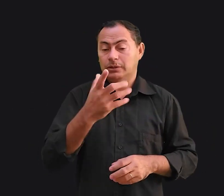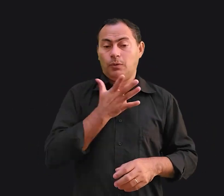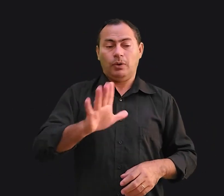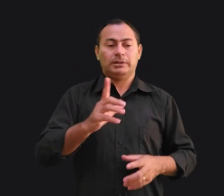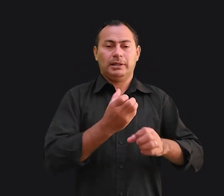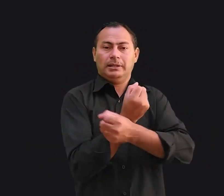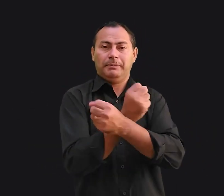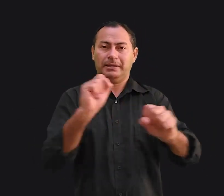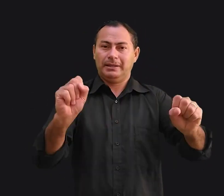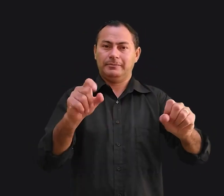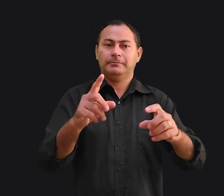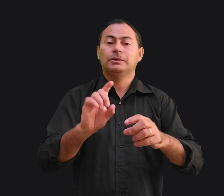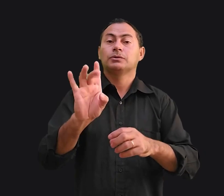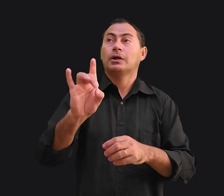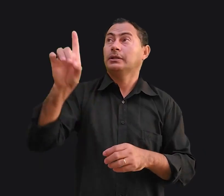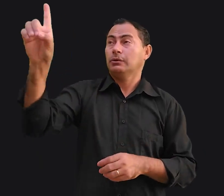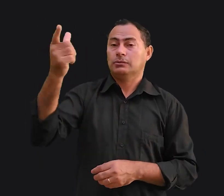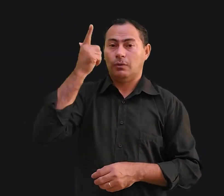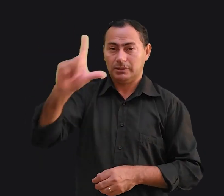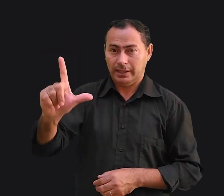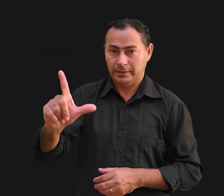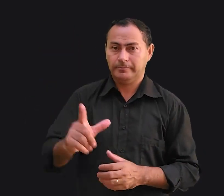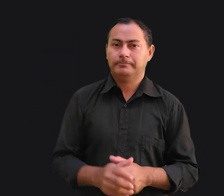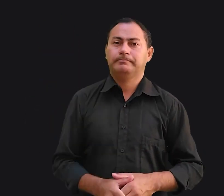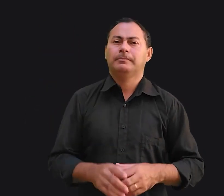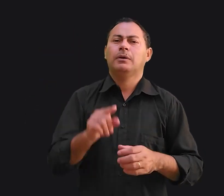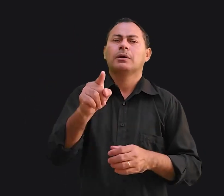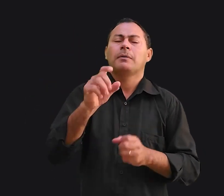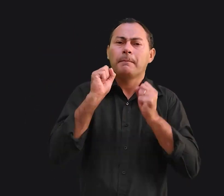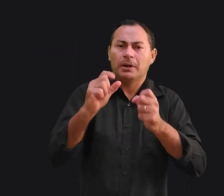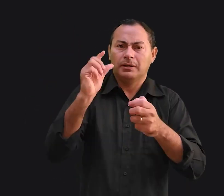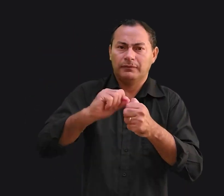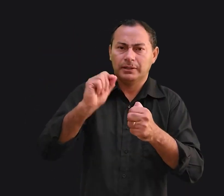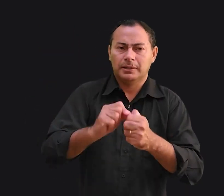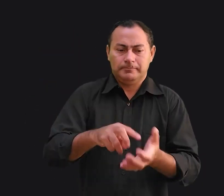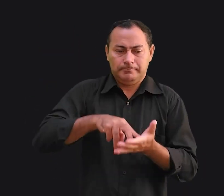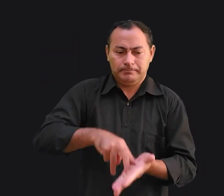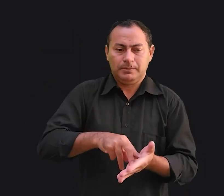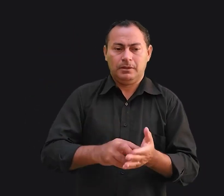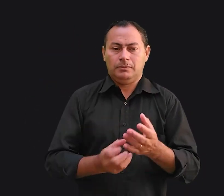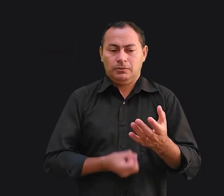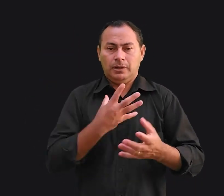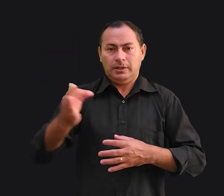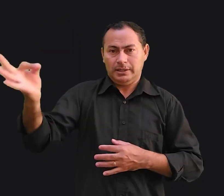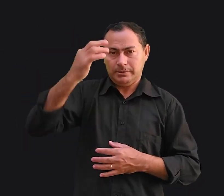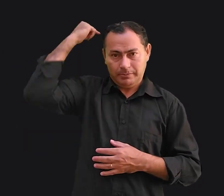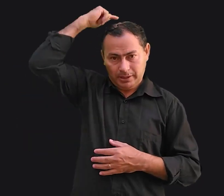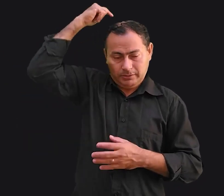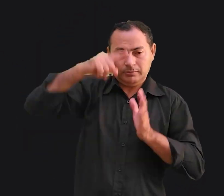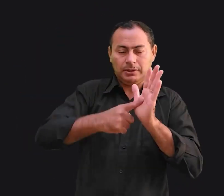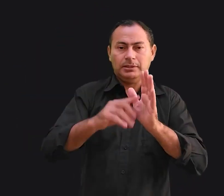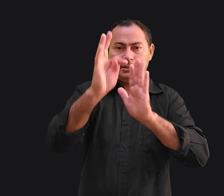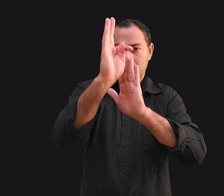consegue libertá-la. Só Deus consegue. O que você pode fazer é manter o fruto do Espírito mencionado nesse texto.